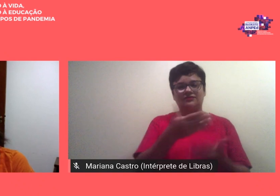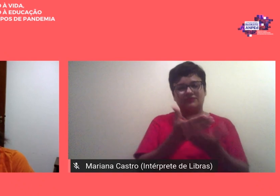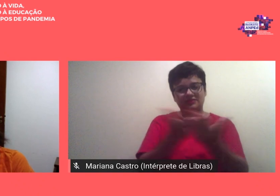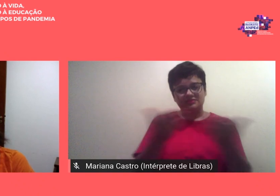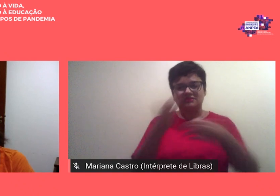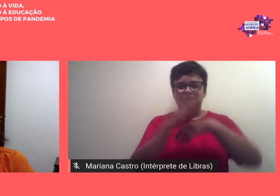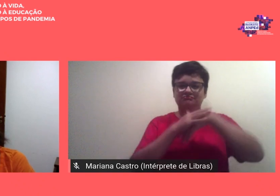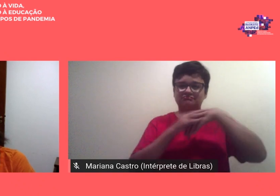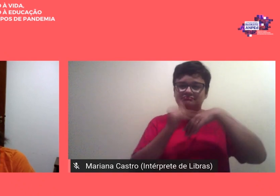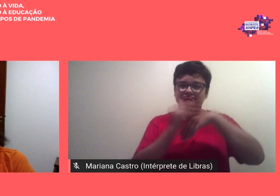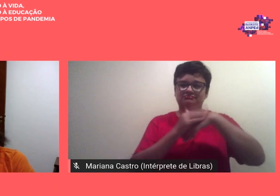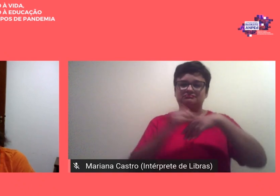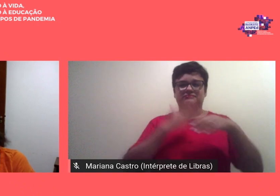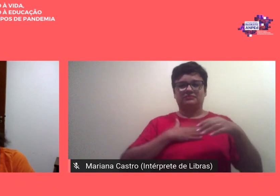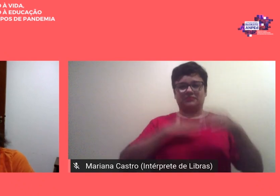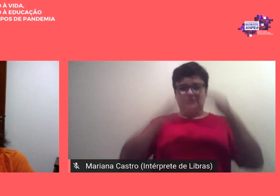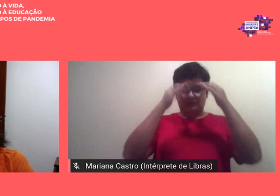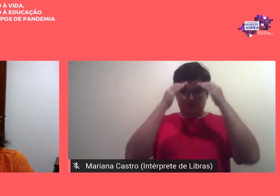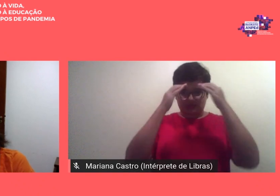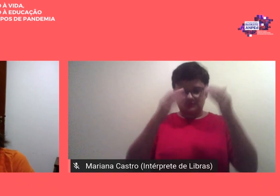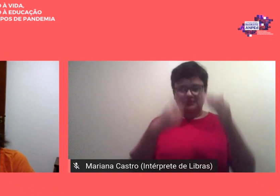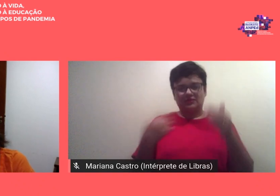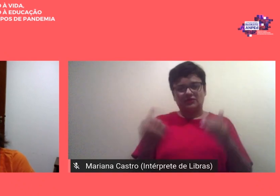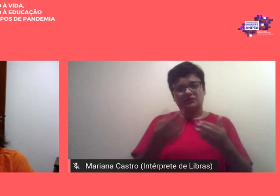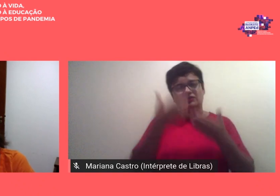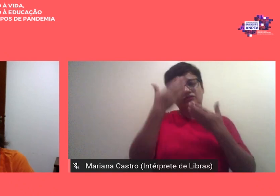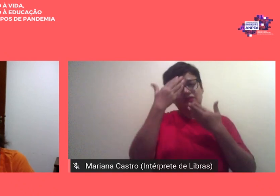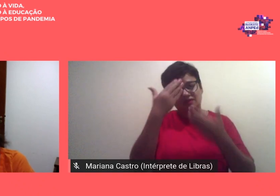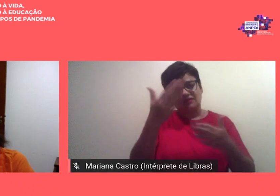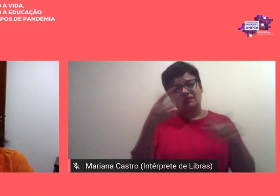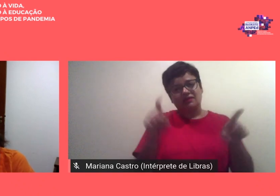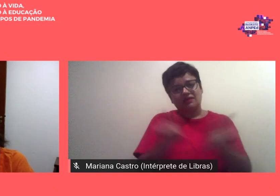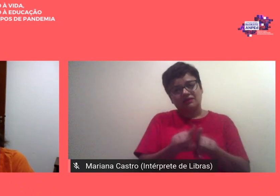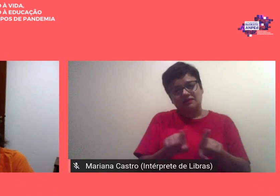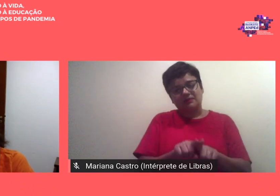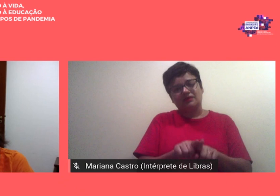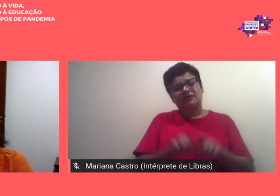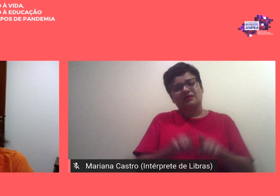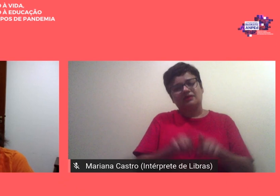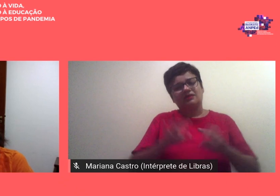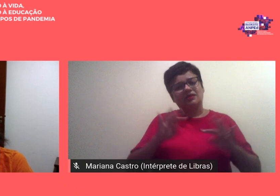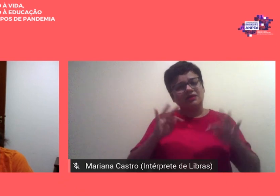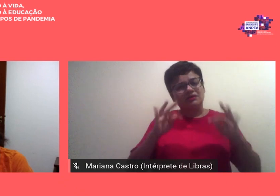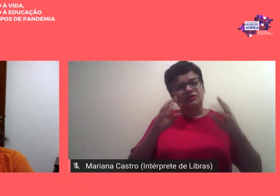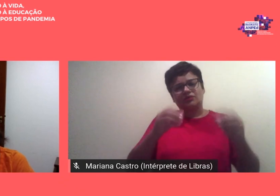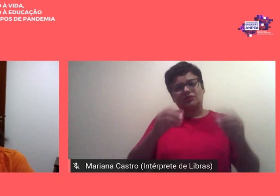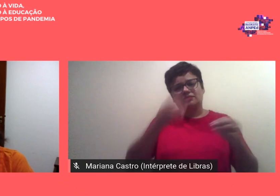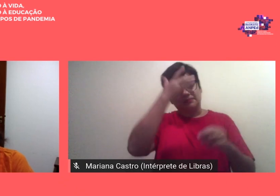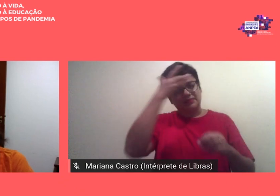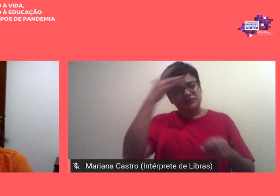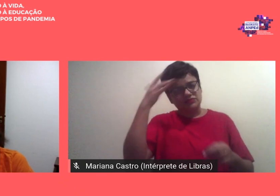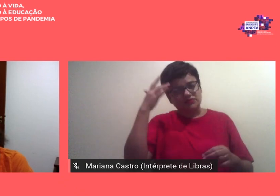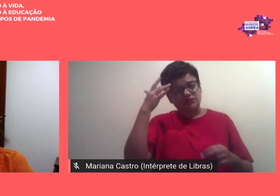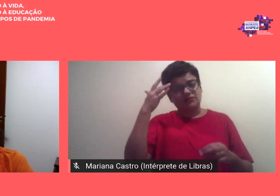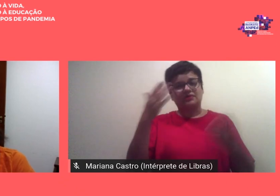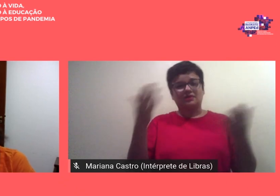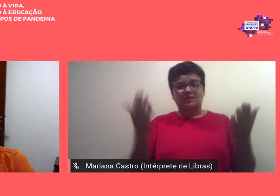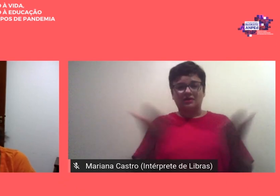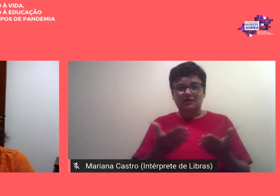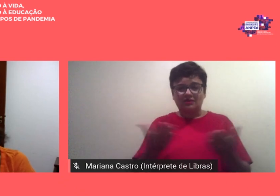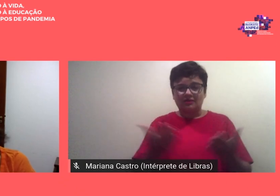respeito Nossos agradecimentos também se estendem para todas as pessoas que estiveram nesses dias